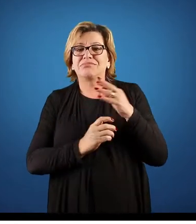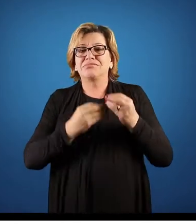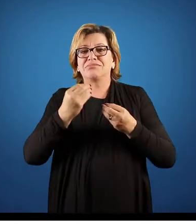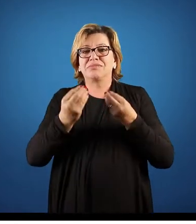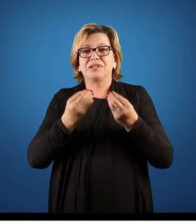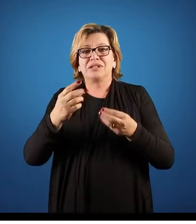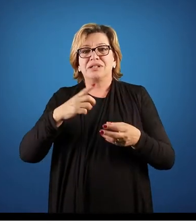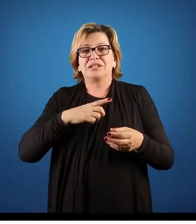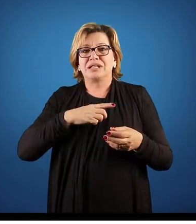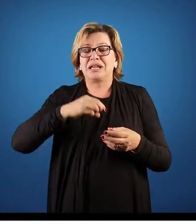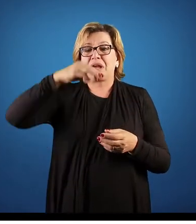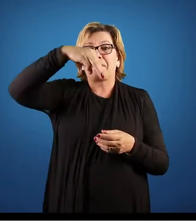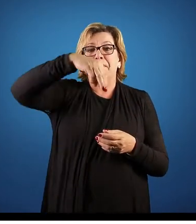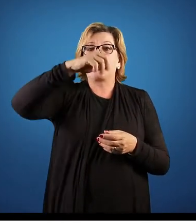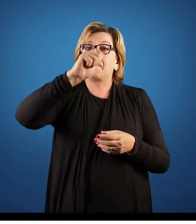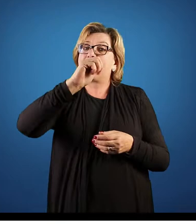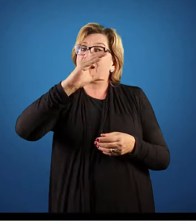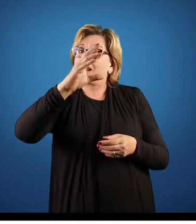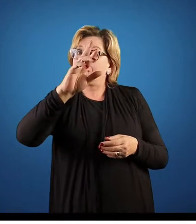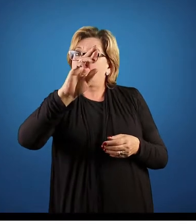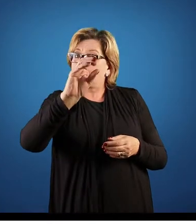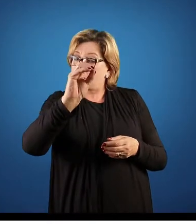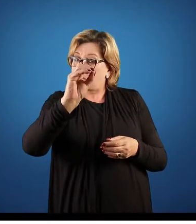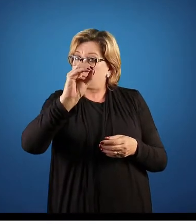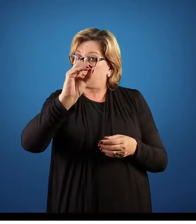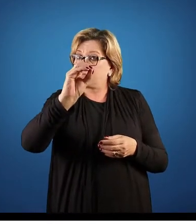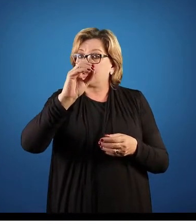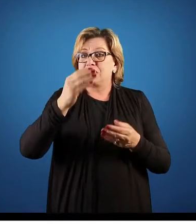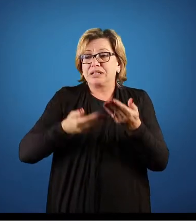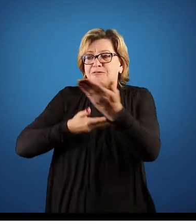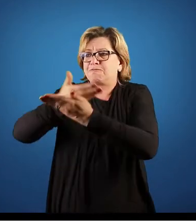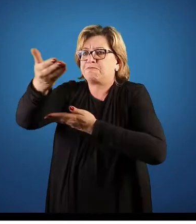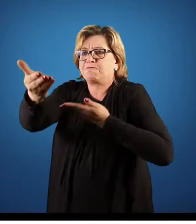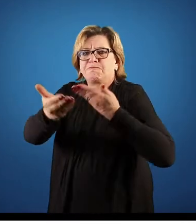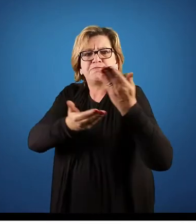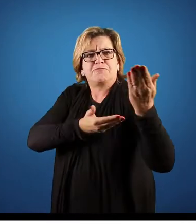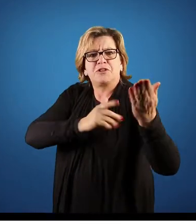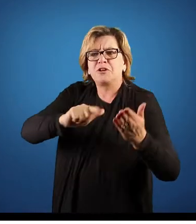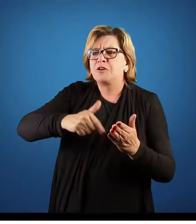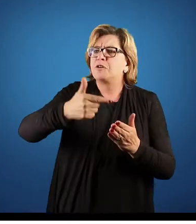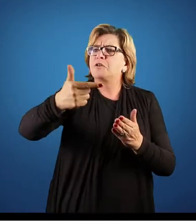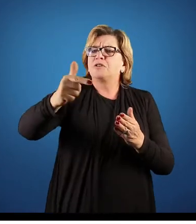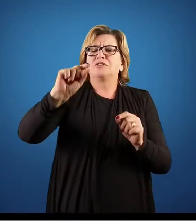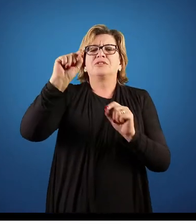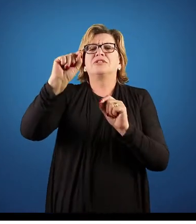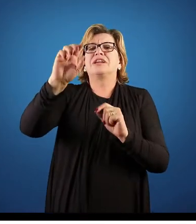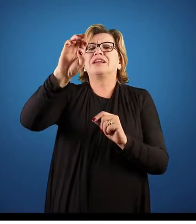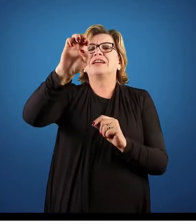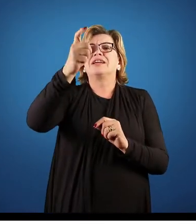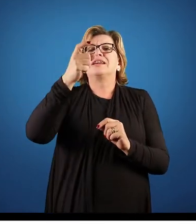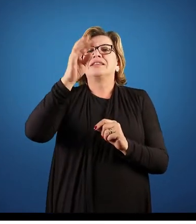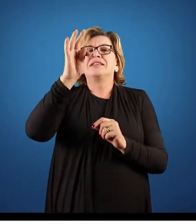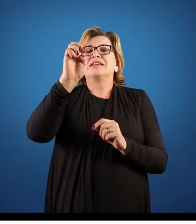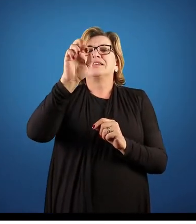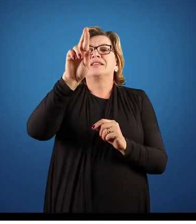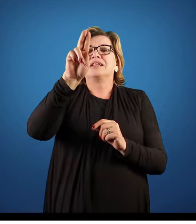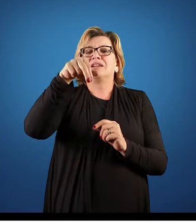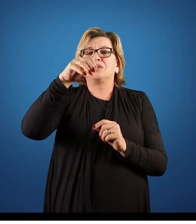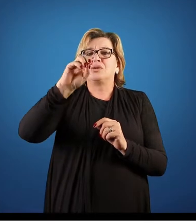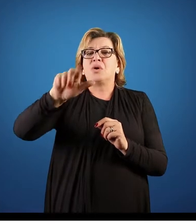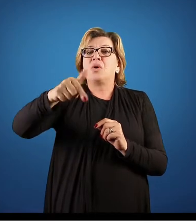o seu macroambiente, que são as relações com o ambiente externo. Então o ambiente externo quem seria? Seriam meus clientes, meus